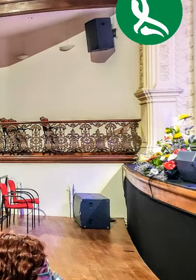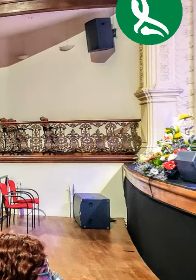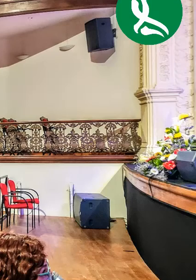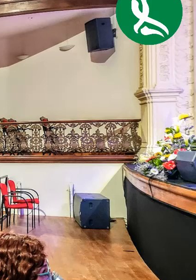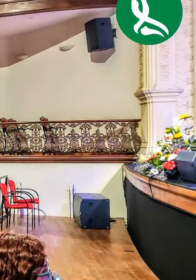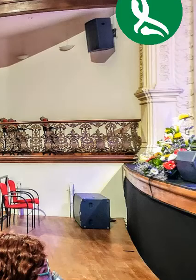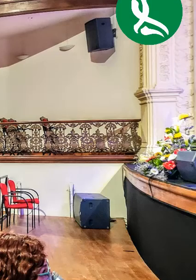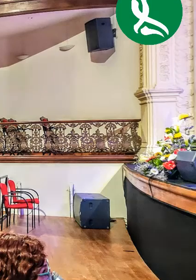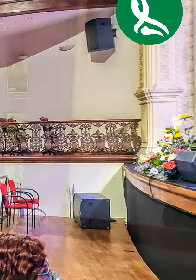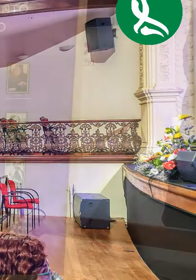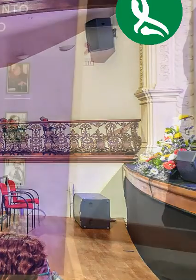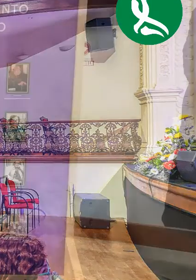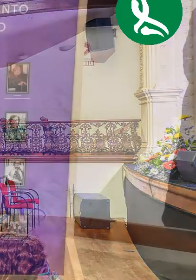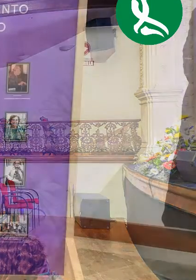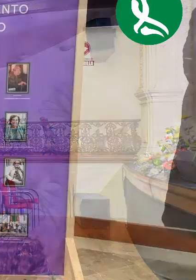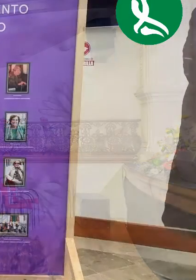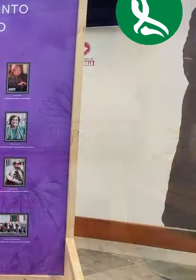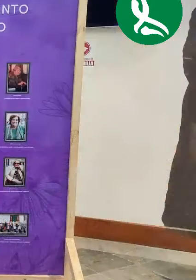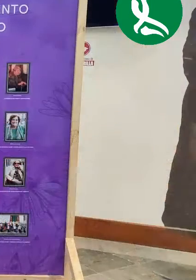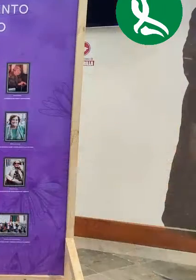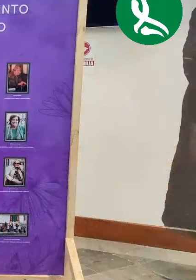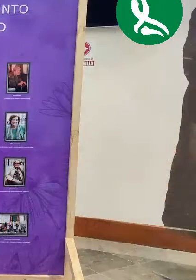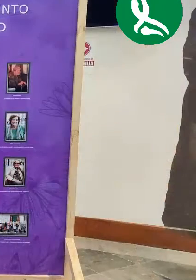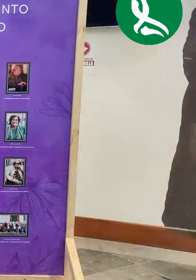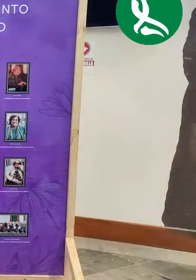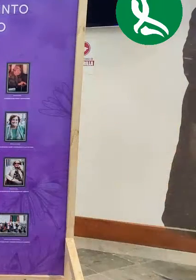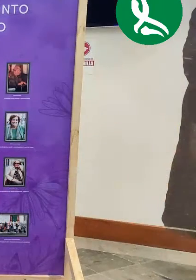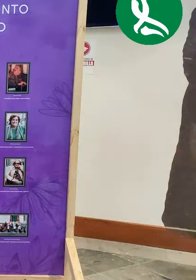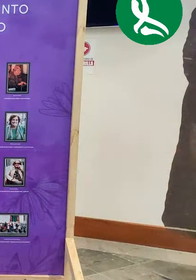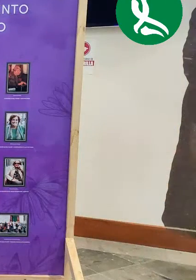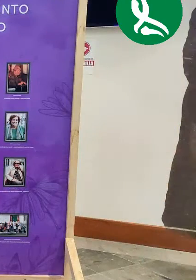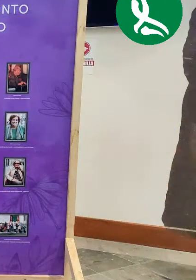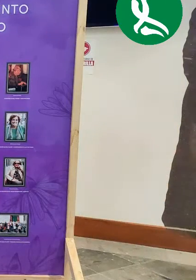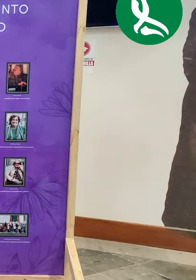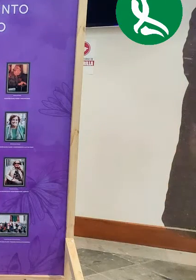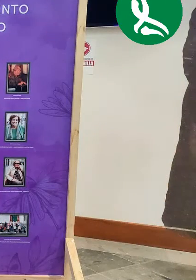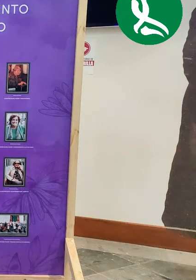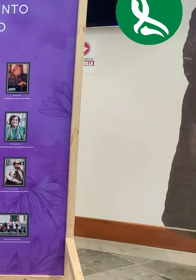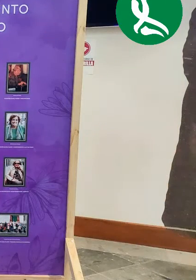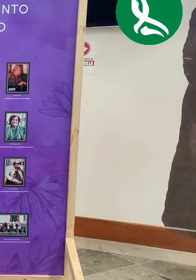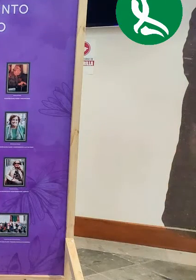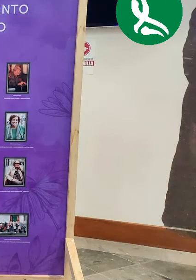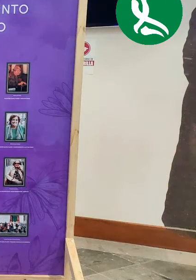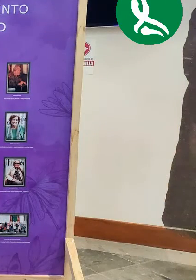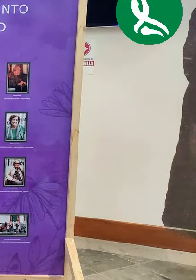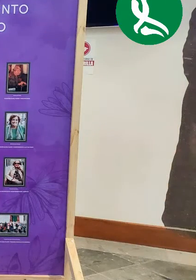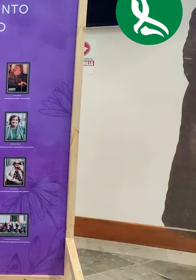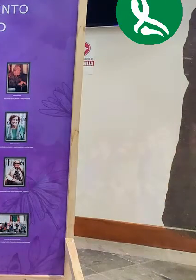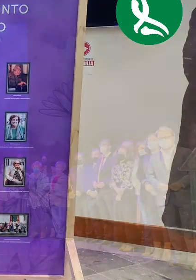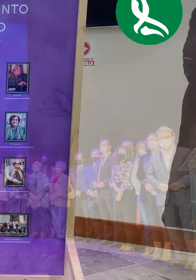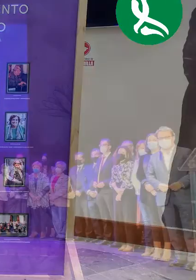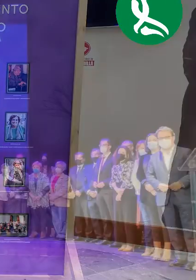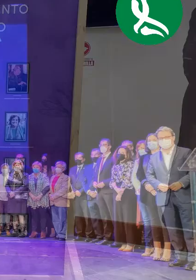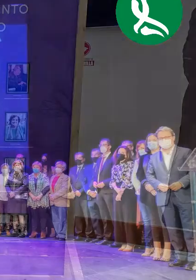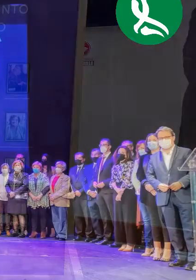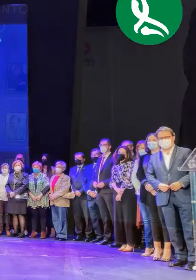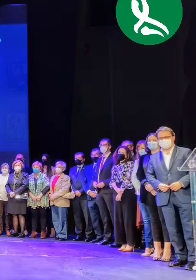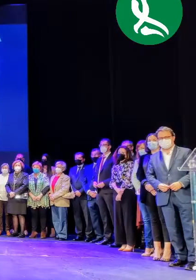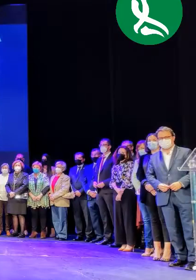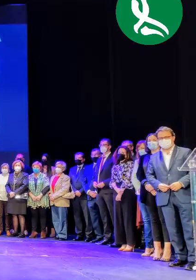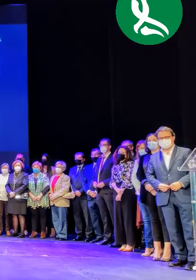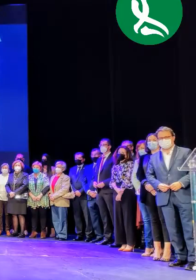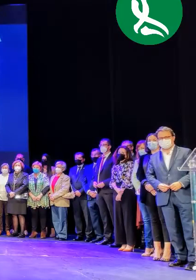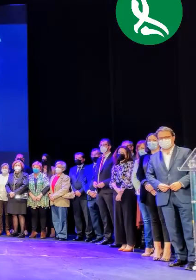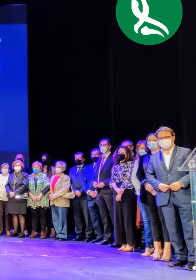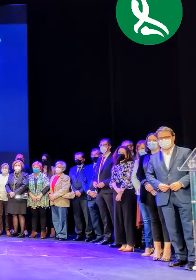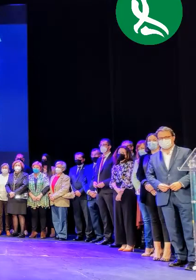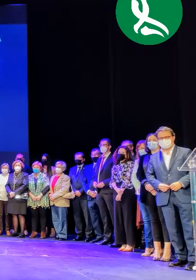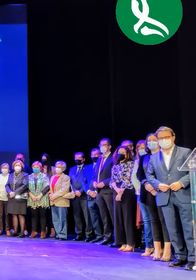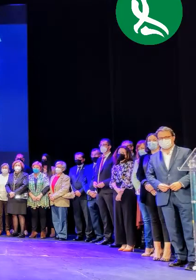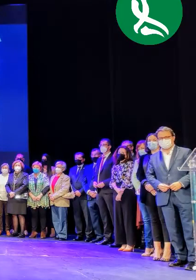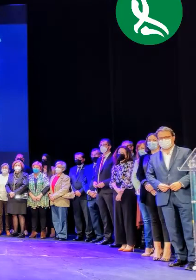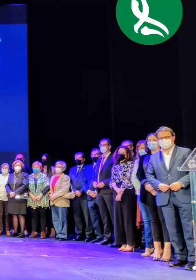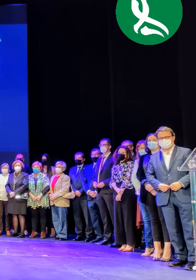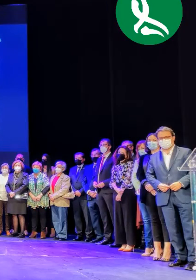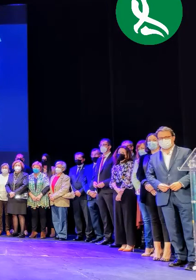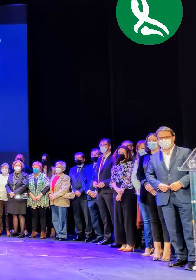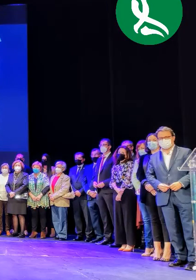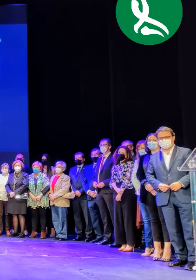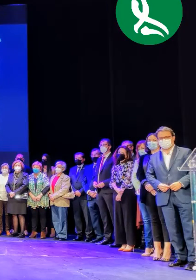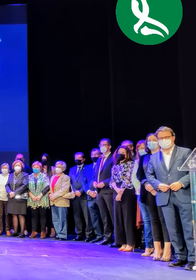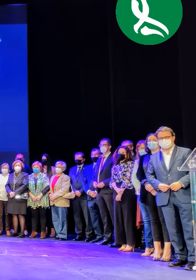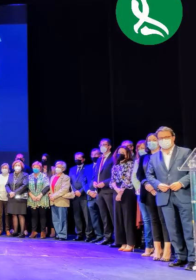nosotros y nosotras en cuanto atravesamos esas puertas vivimos el calor familiar en la preocupación de los unos